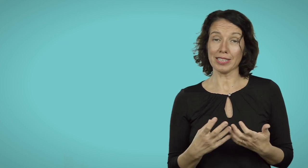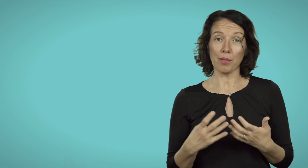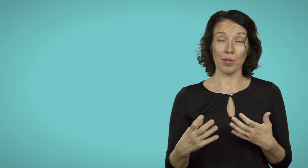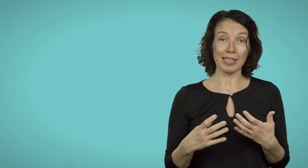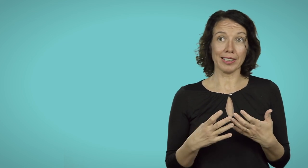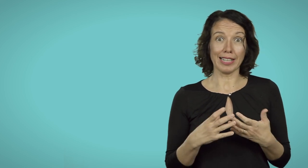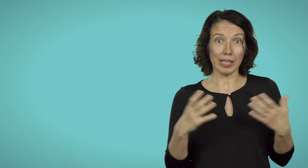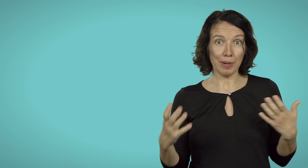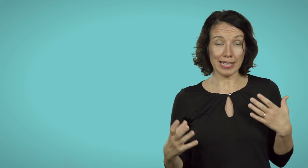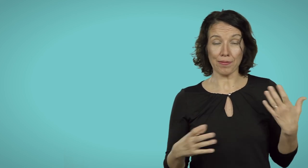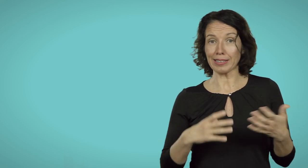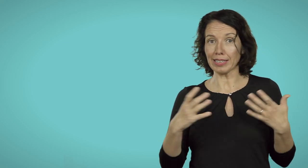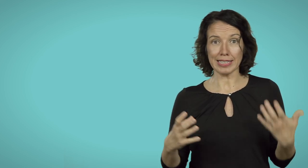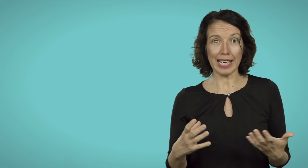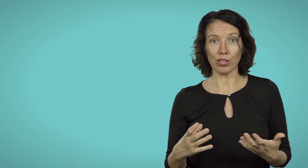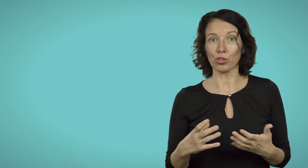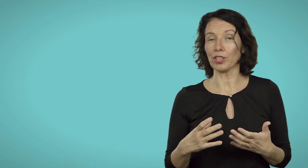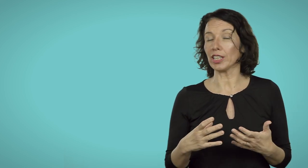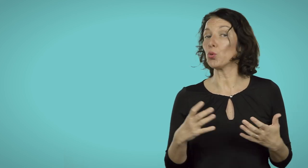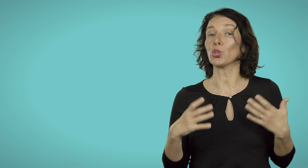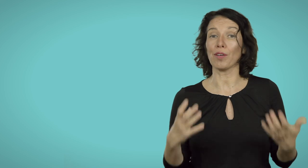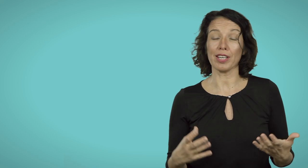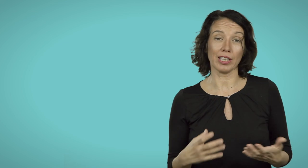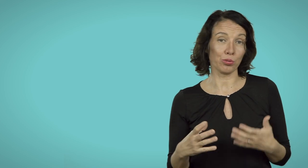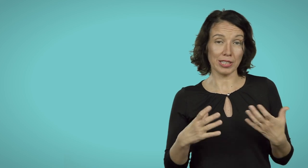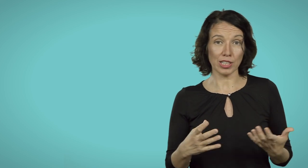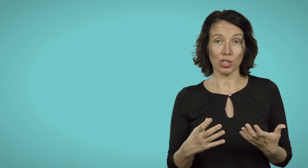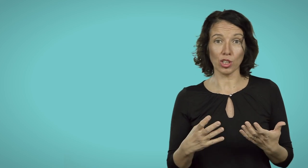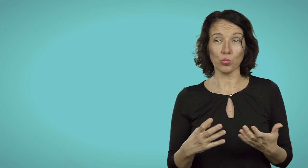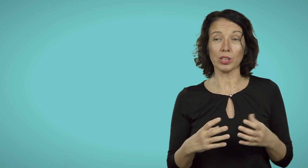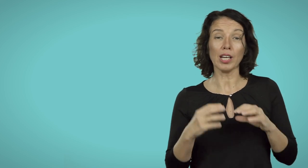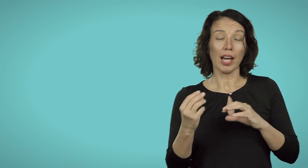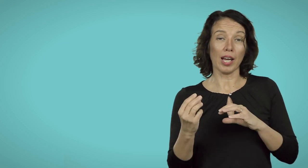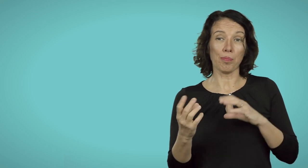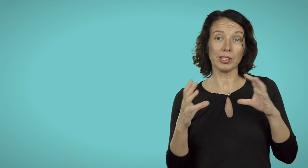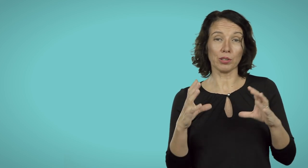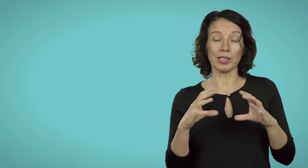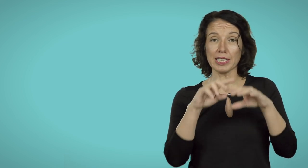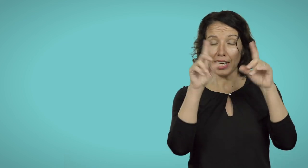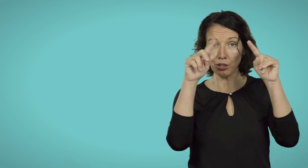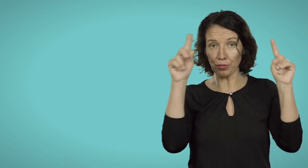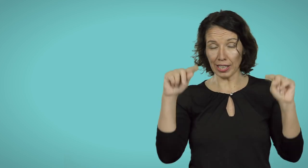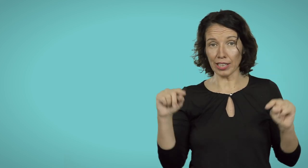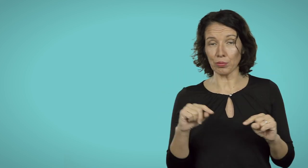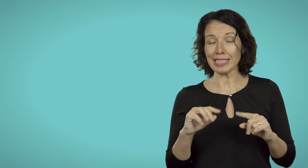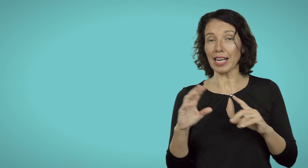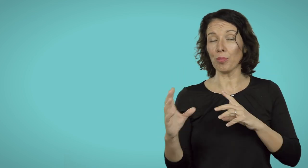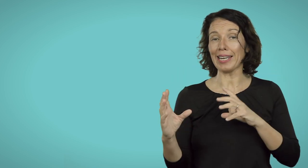esempio avete delle riprese fatte in esterno dove in cui non avete l'autorizzazione di tutti, potete utilizzarlo creando una sagoma e